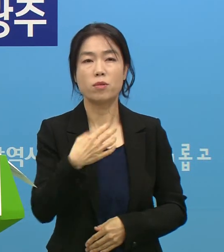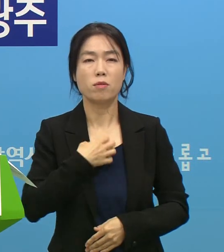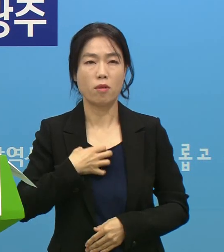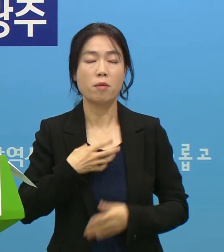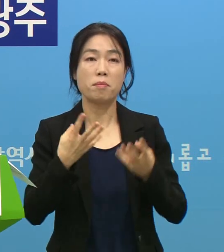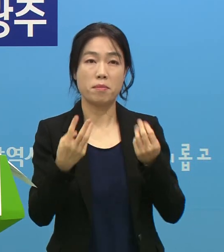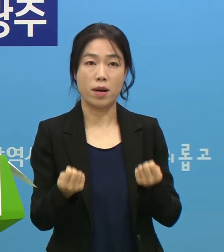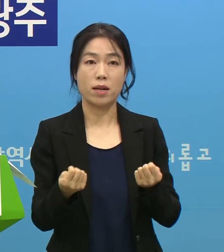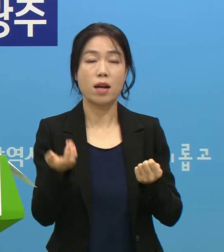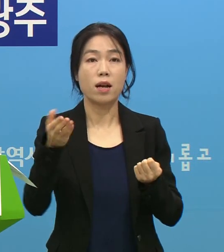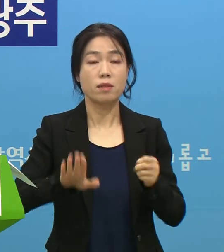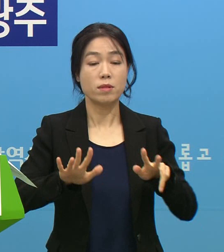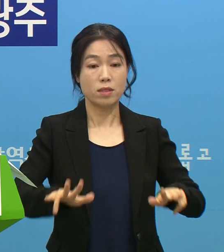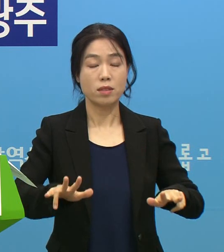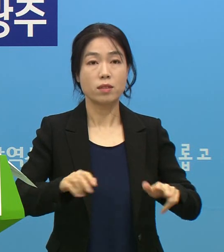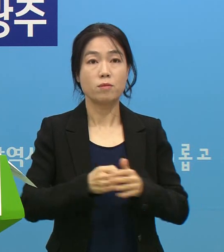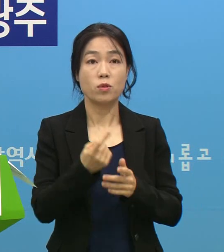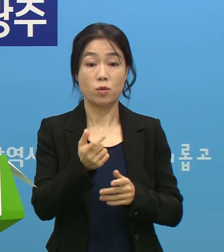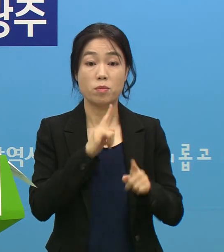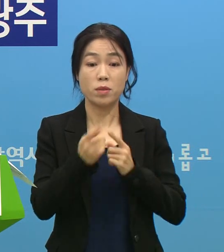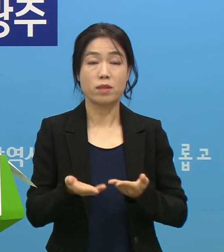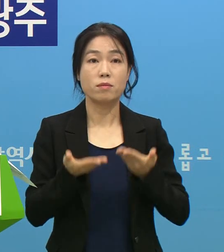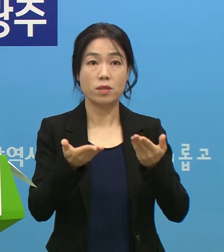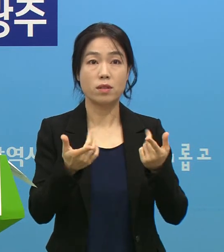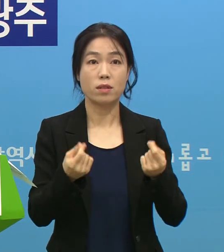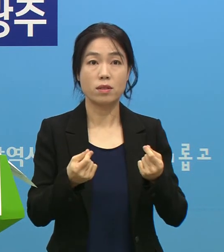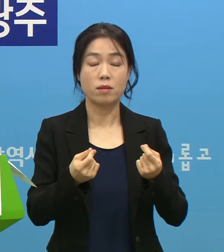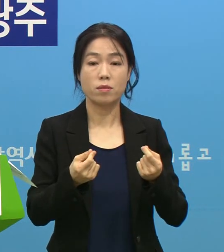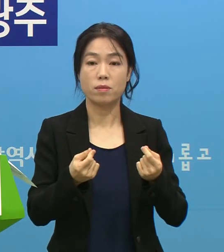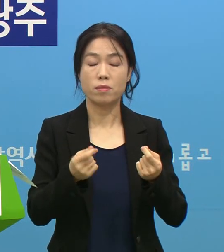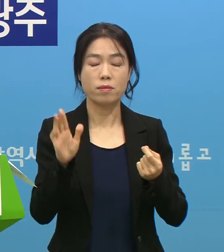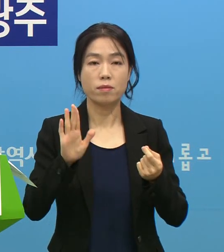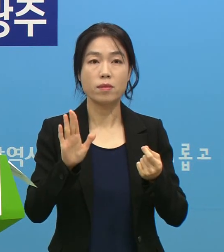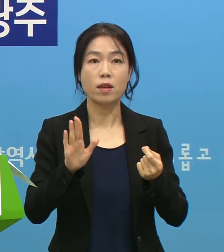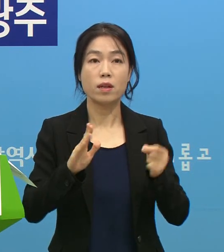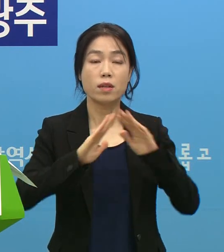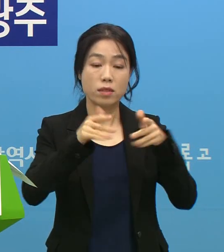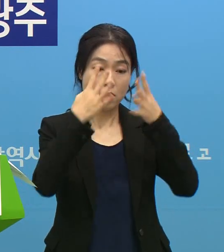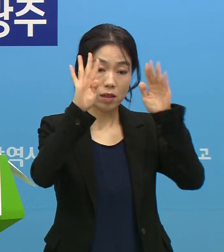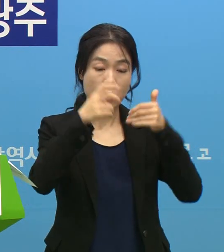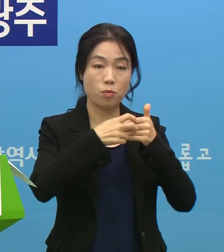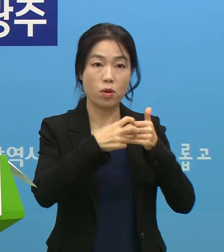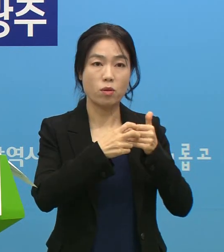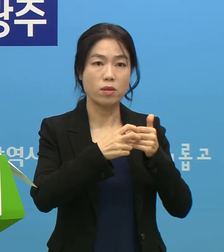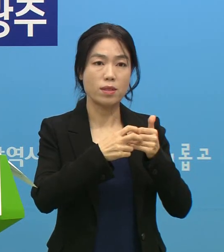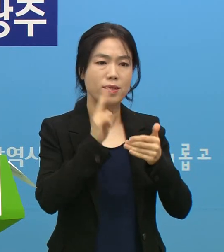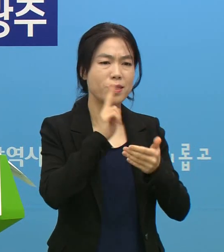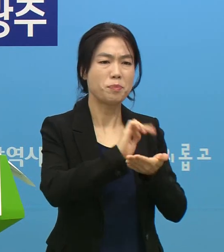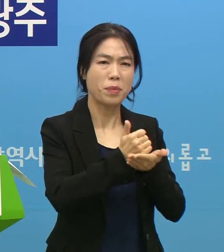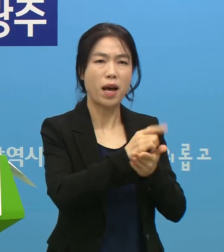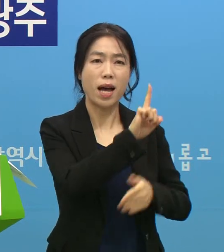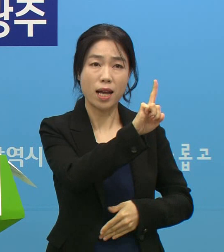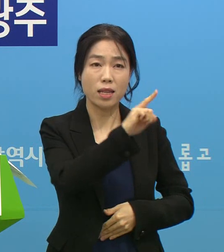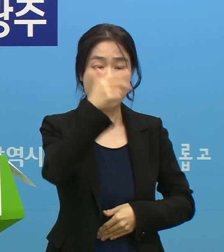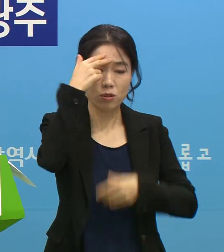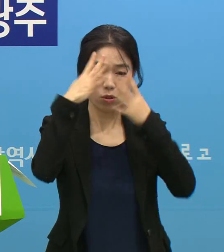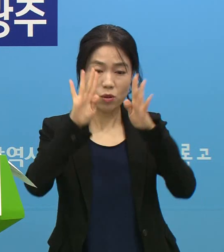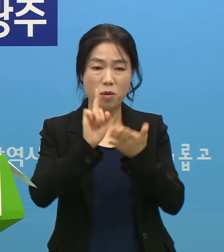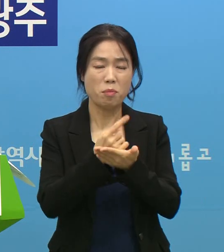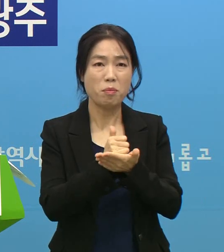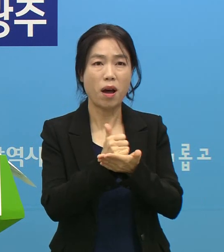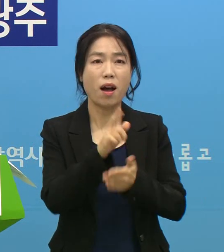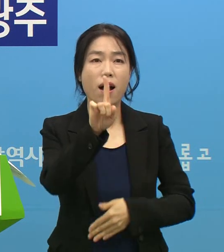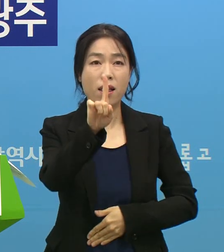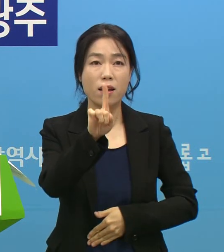있으신데요. 지금 현재 방금 말씀드린 대로 전남대학교에 중증 1명, 조선대학교에 중증 1명이